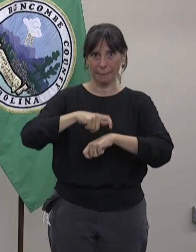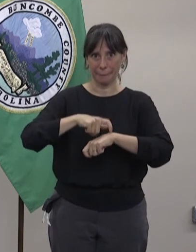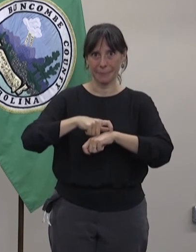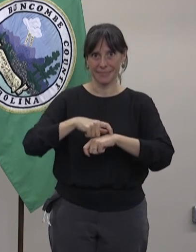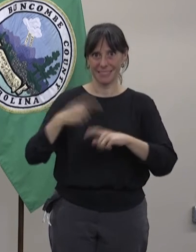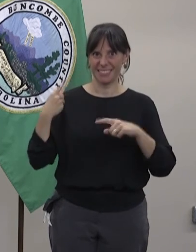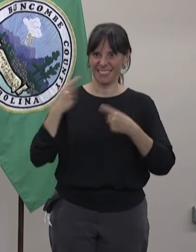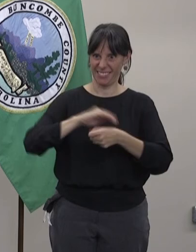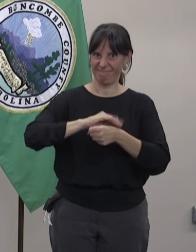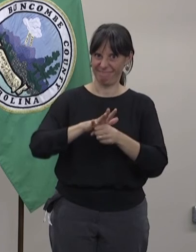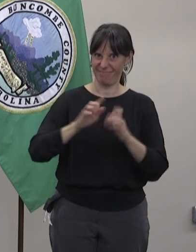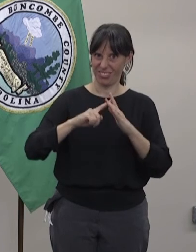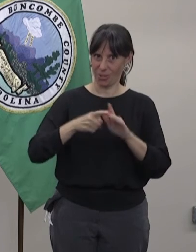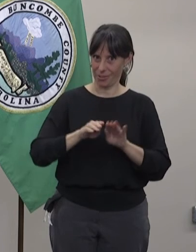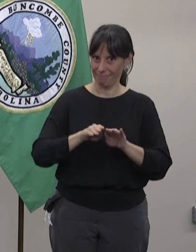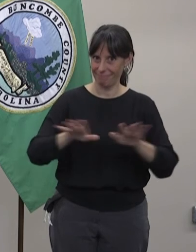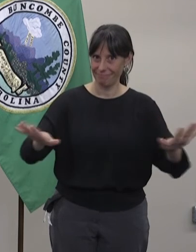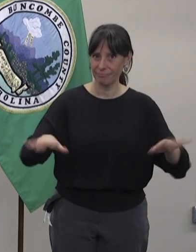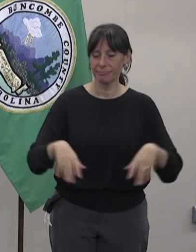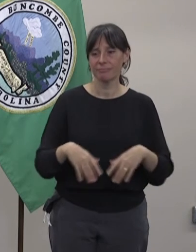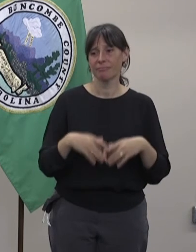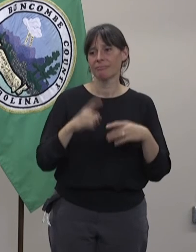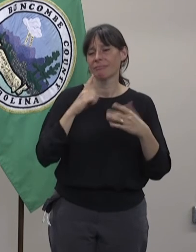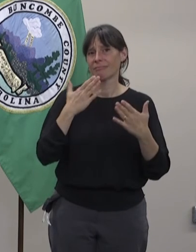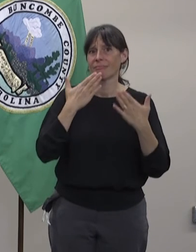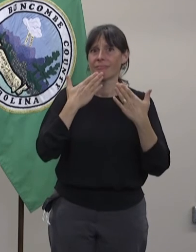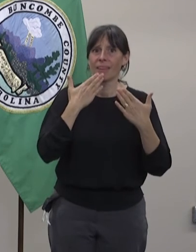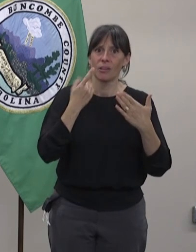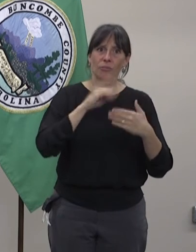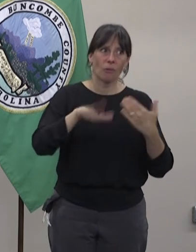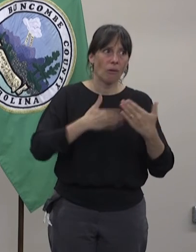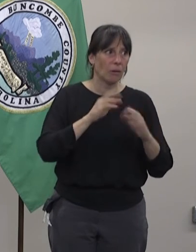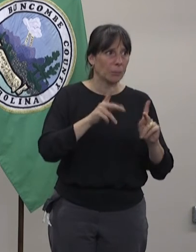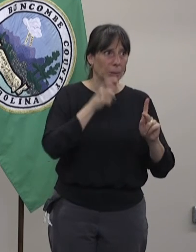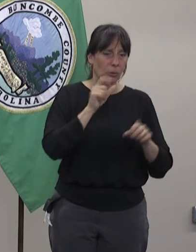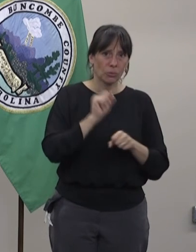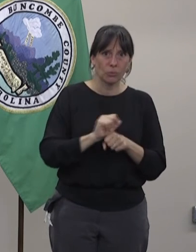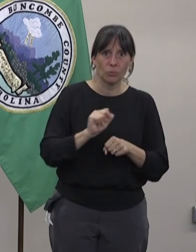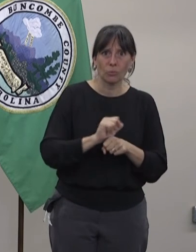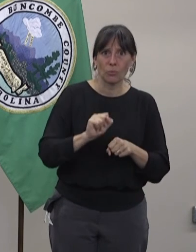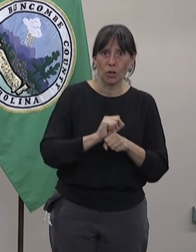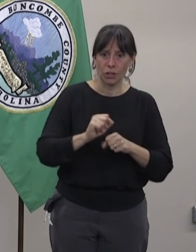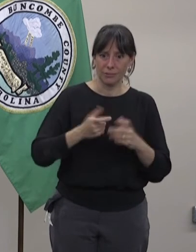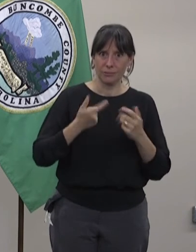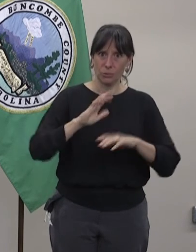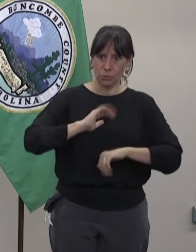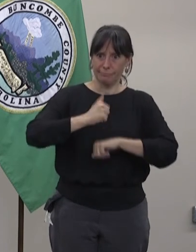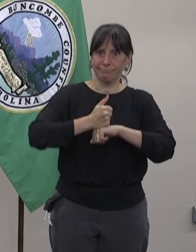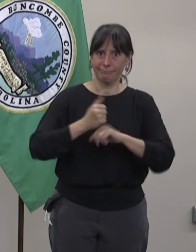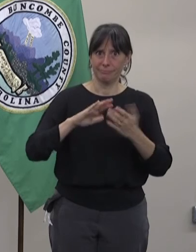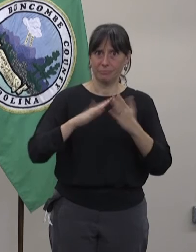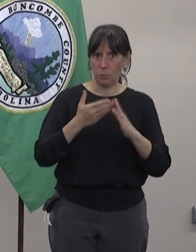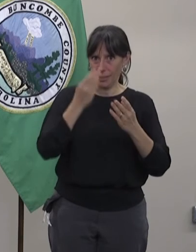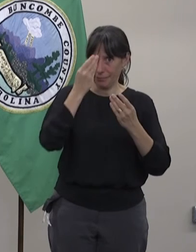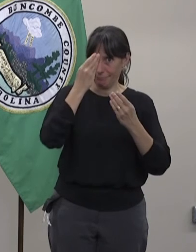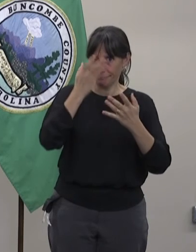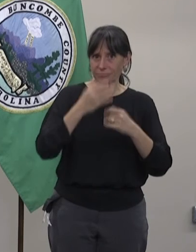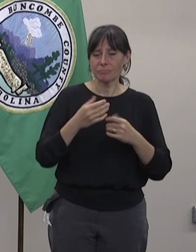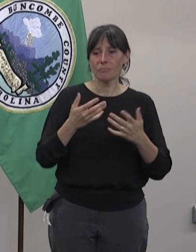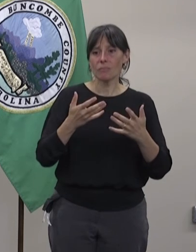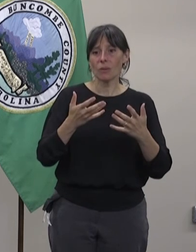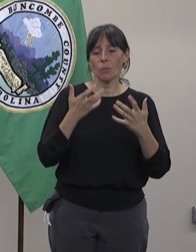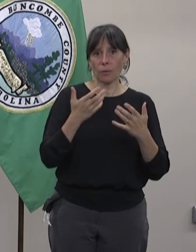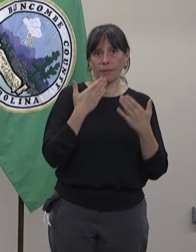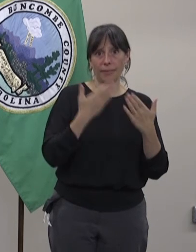50 de nuestras actualizaciones comunitarias desde la que la COVID-19 comenzó. Estamos muy